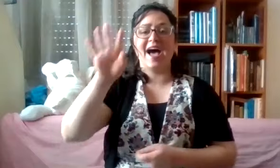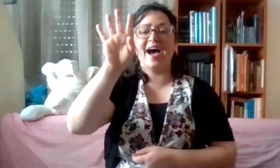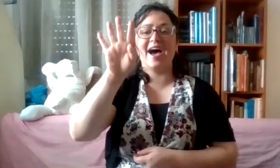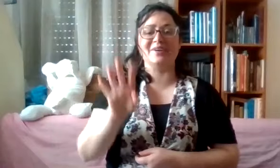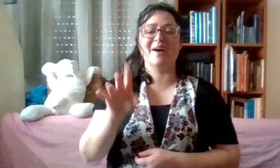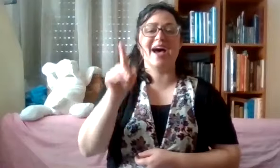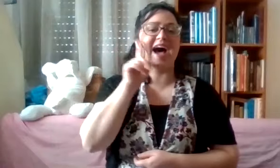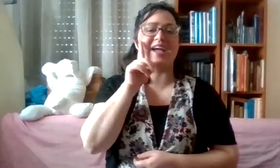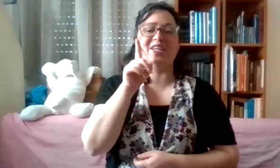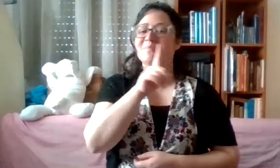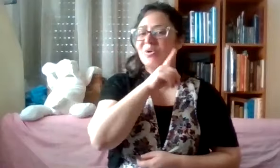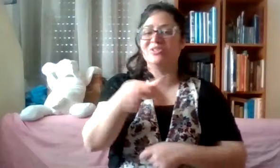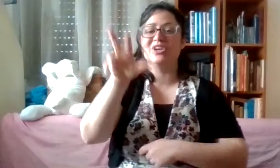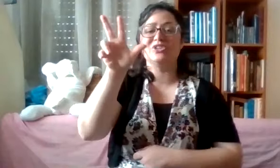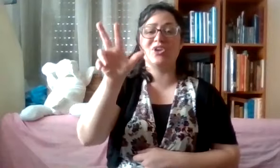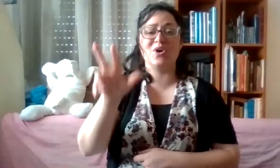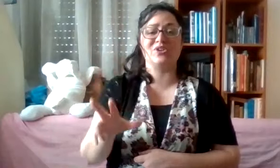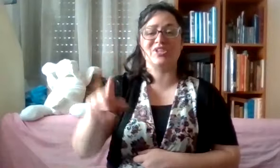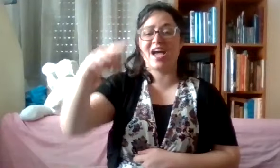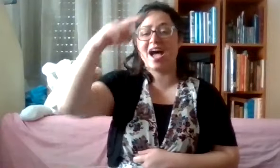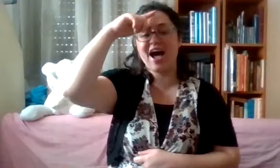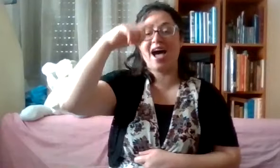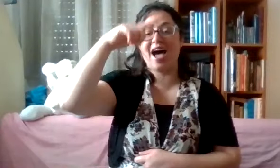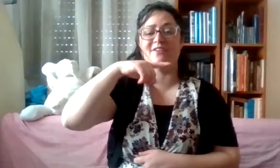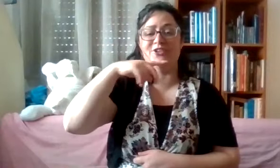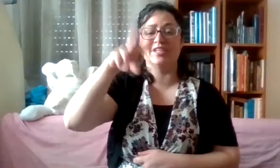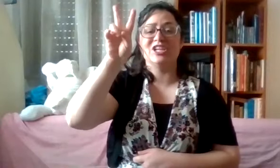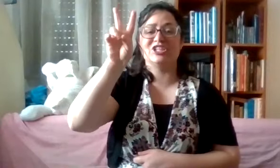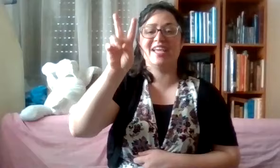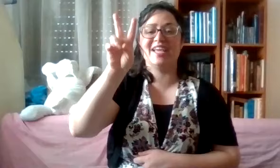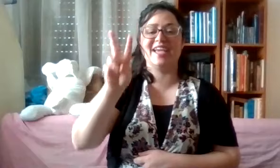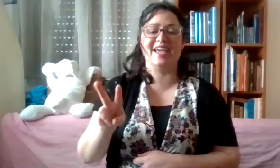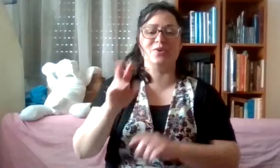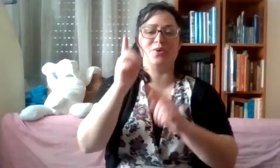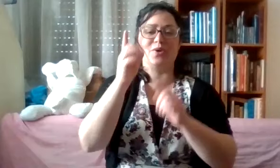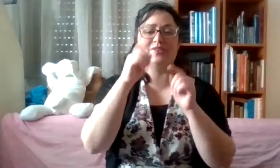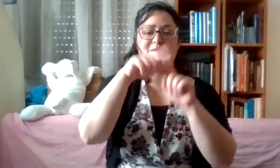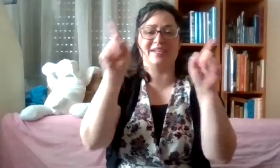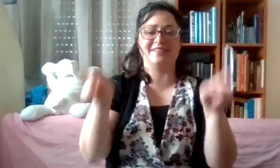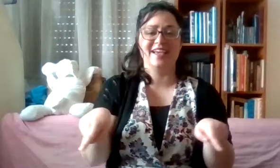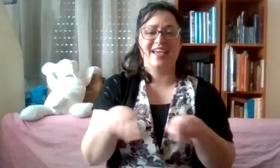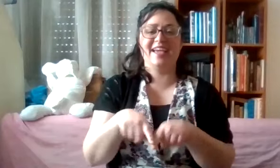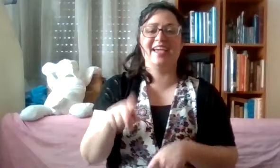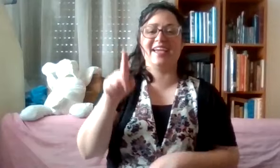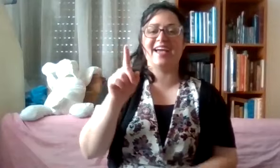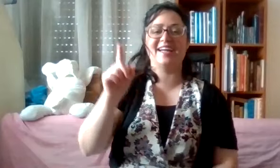ארבע אמהות. שלושה אבות. שני לוחות הברית. אחד